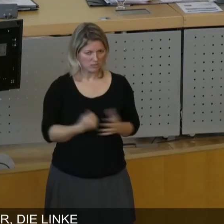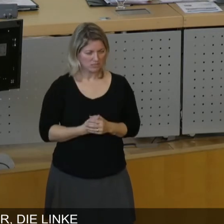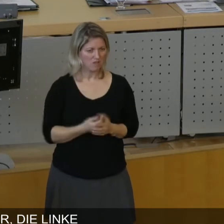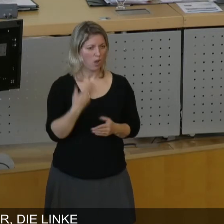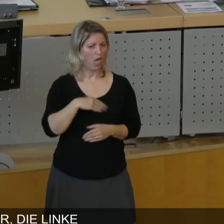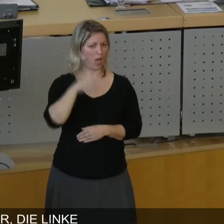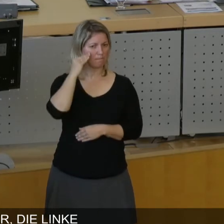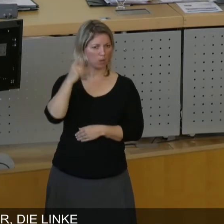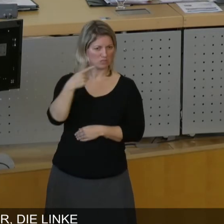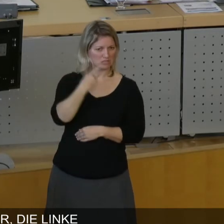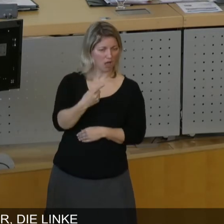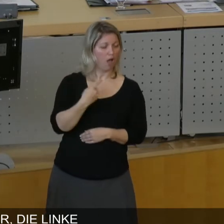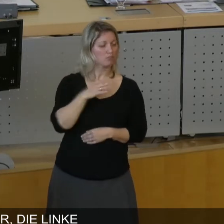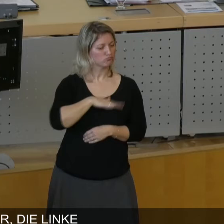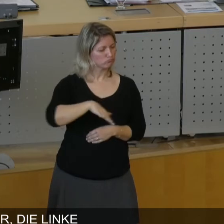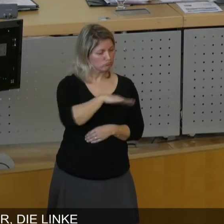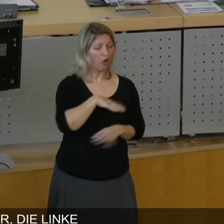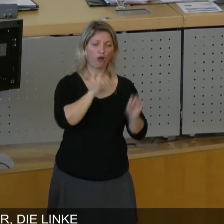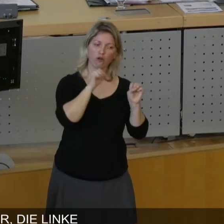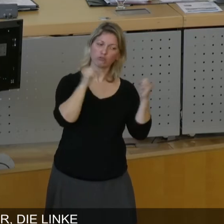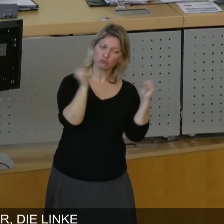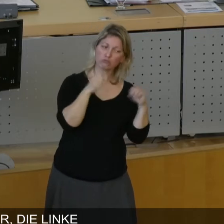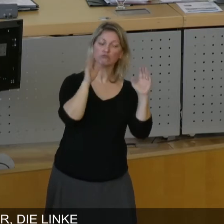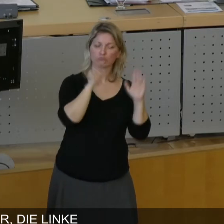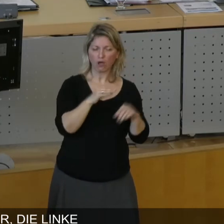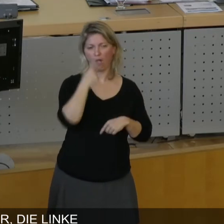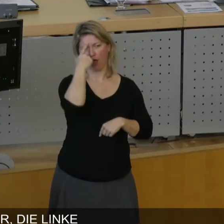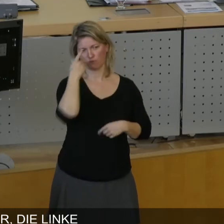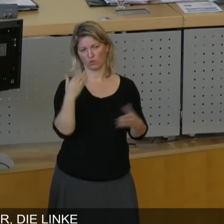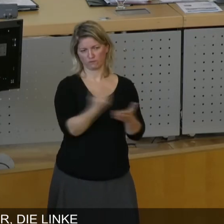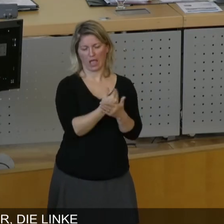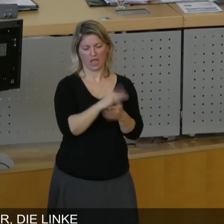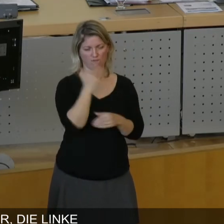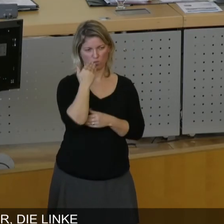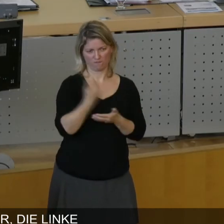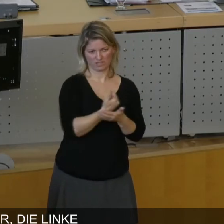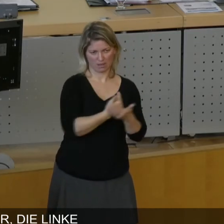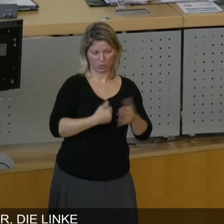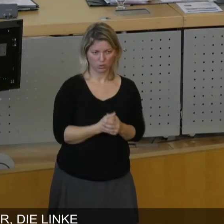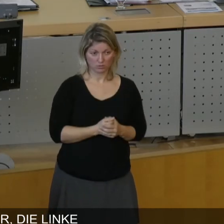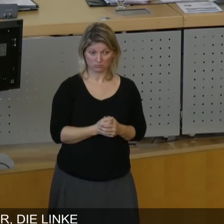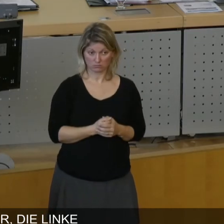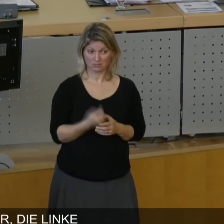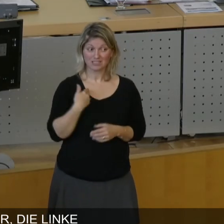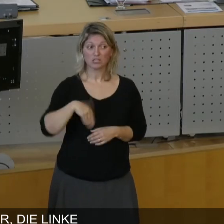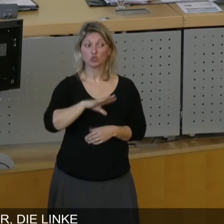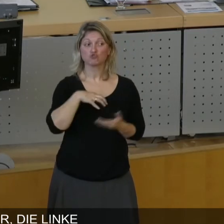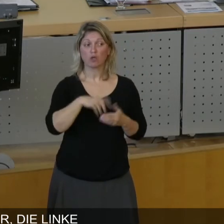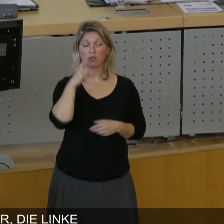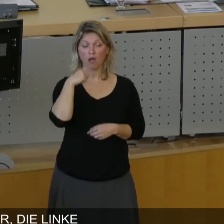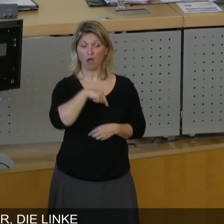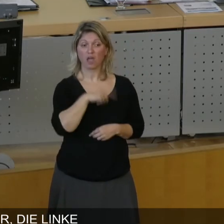angeführt hat, dass wir ja als Rat auch mal eine Einwohnerversammlung beschließen können. Das läuft so. Wir kriegen als Gremium des Stadtrates eine Vorlage.